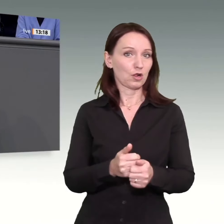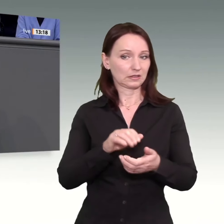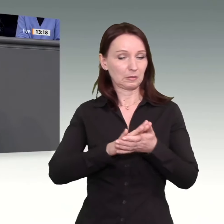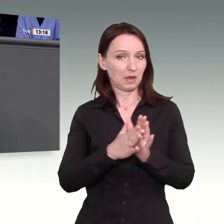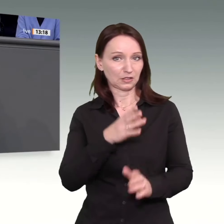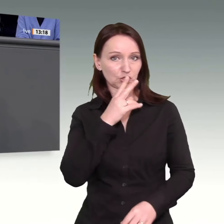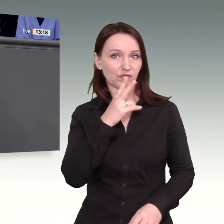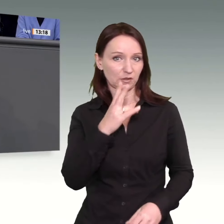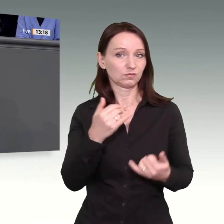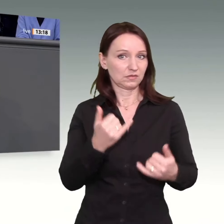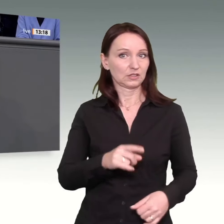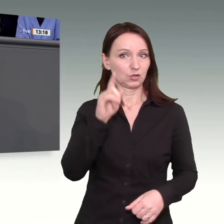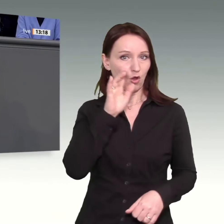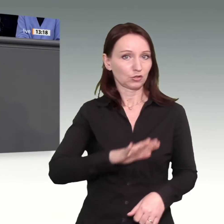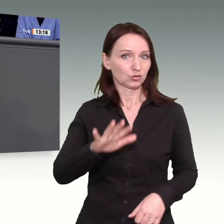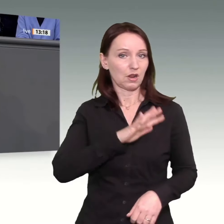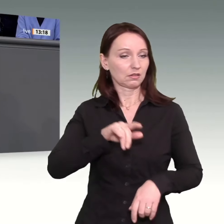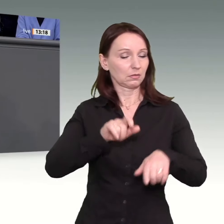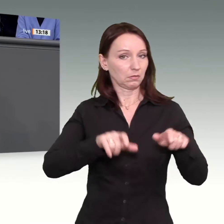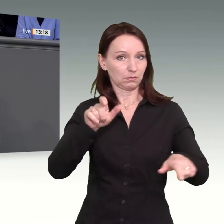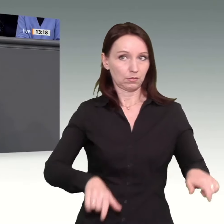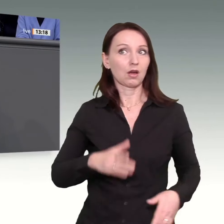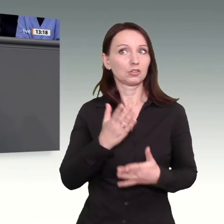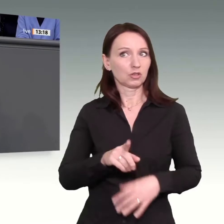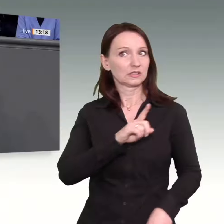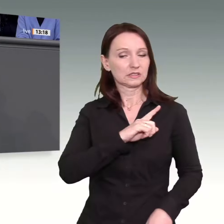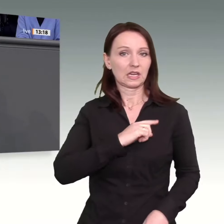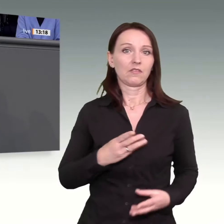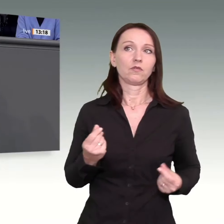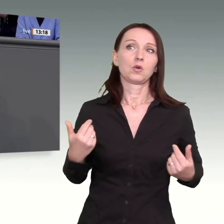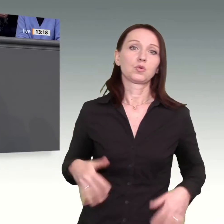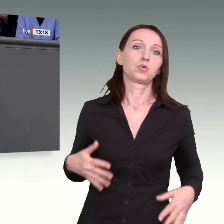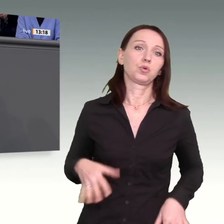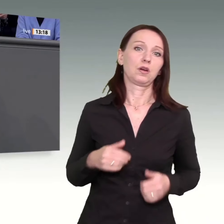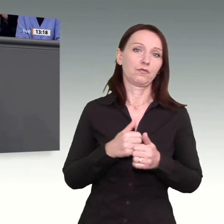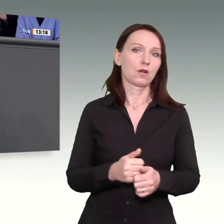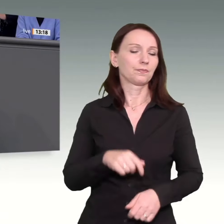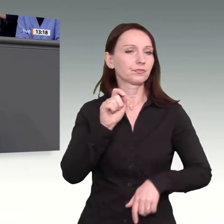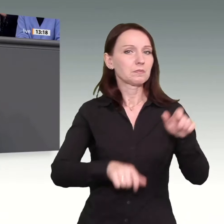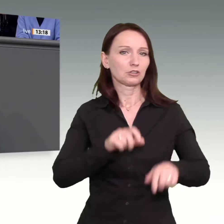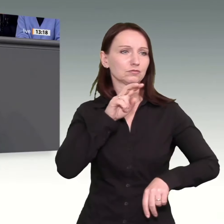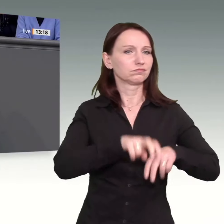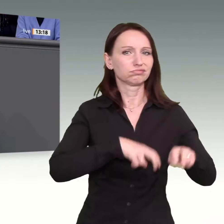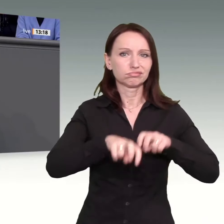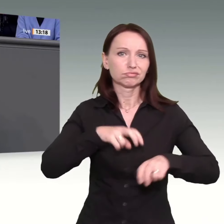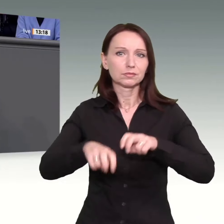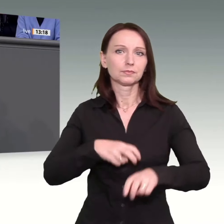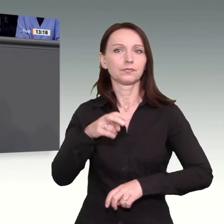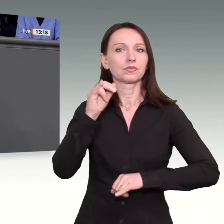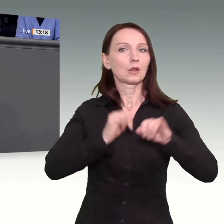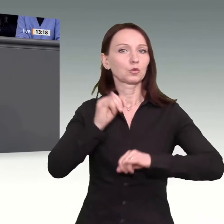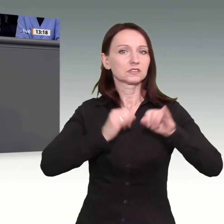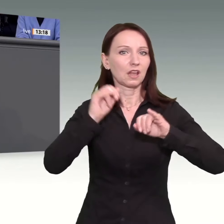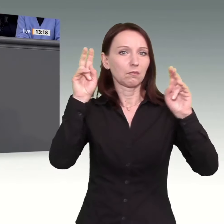eigenen Leib zu spüren. Das Ausplündern der Menschen, Deindustrialisierung, und Sie